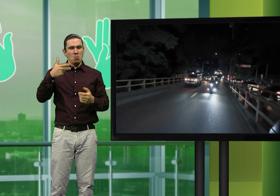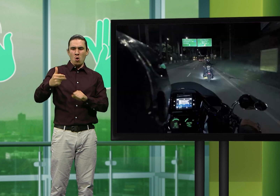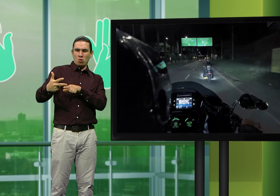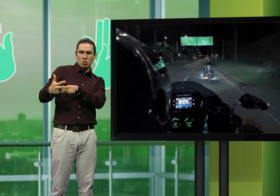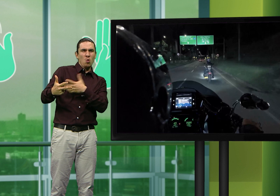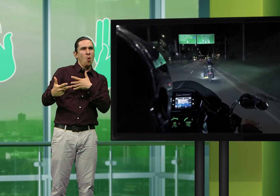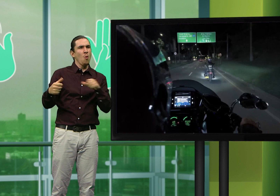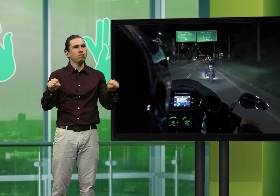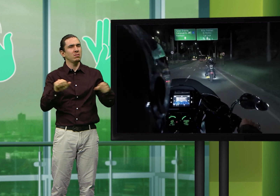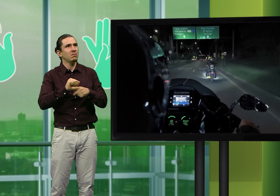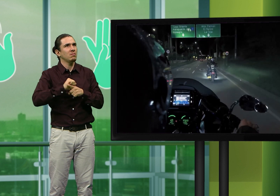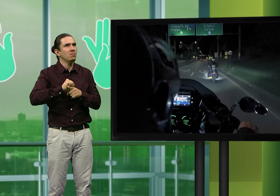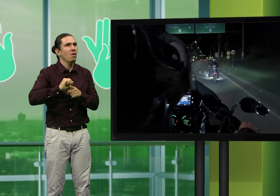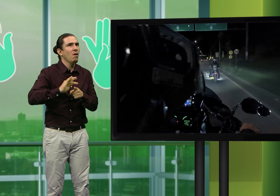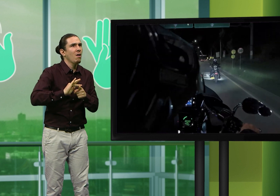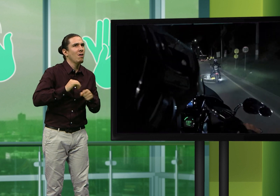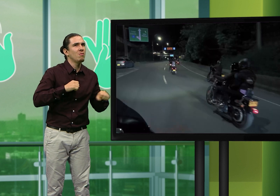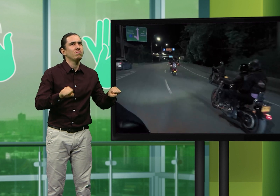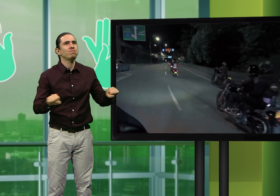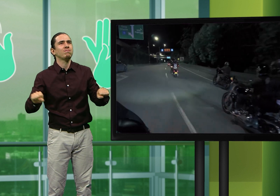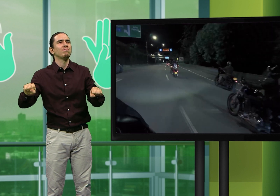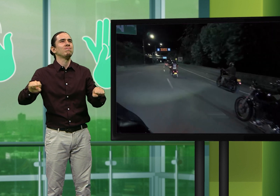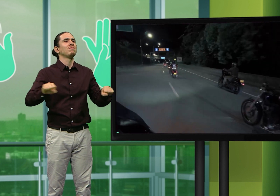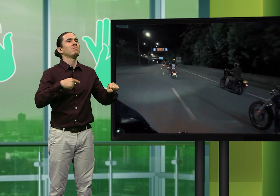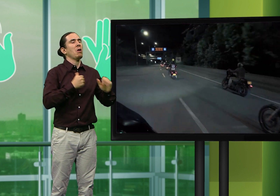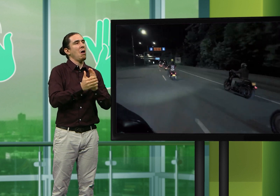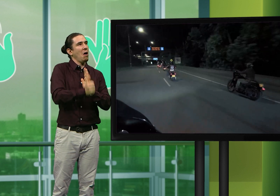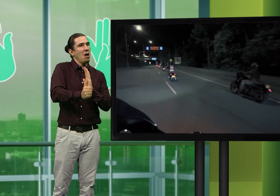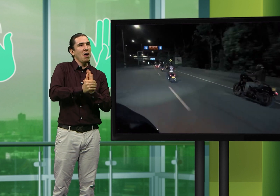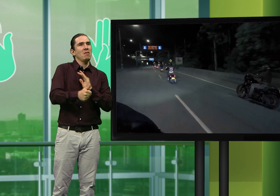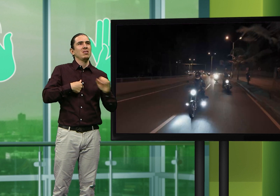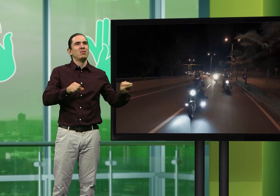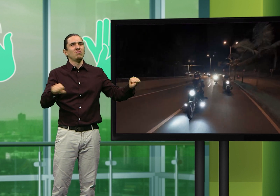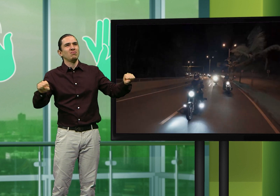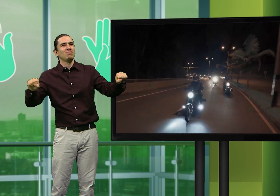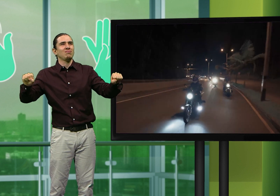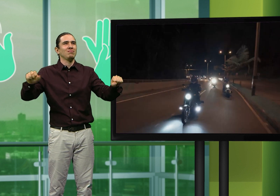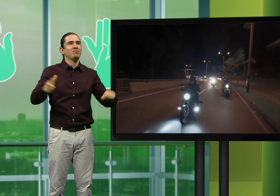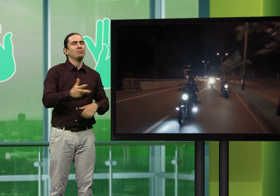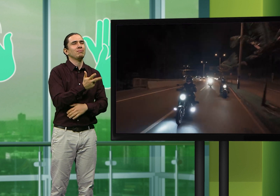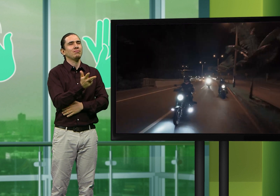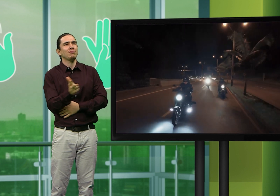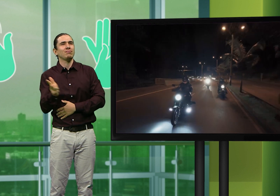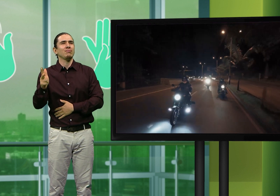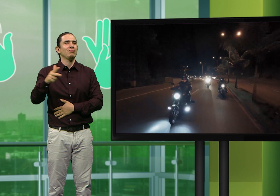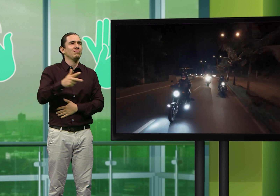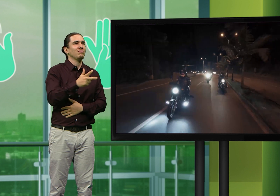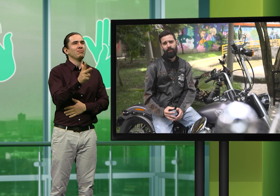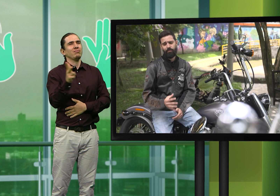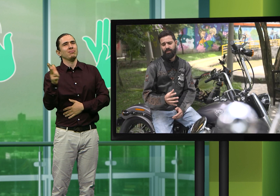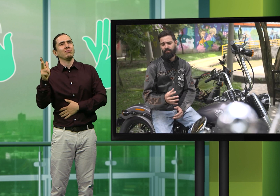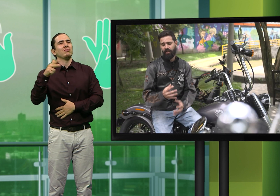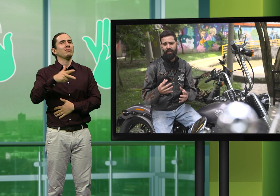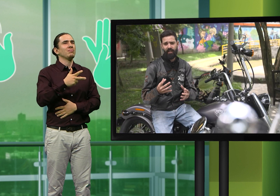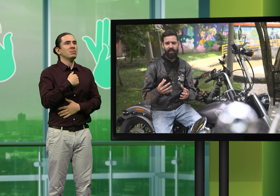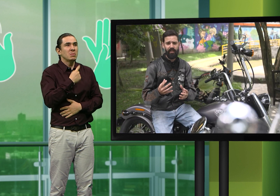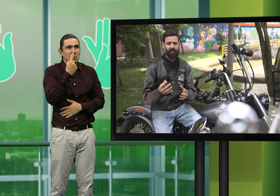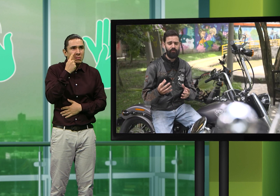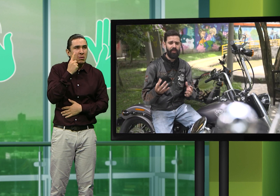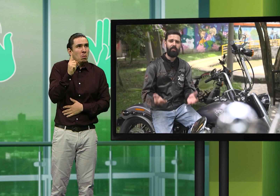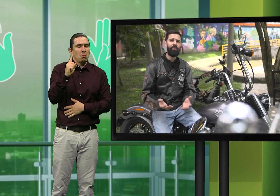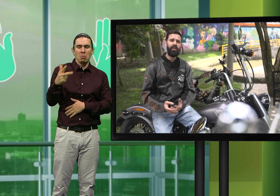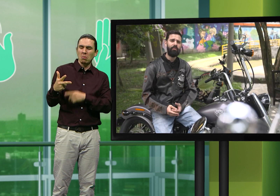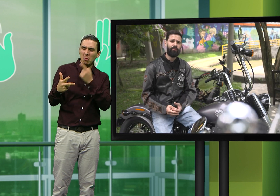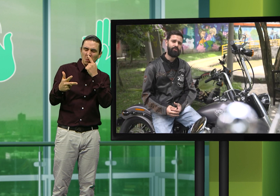pude conducir, que pude tener la habilidad de manejar, fue Harley Davidson. No solo empecé a descubrir algo pues como era